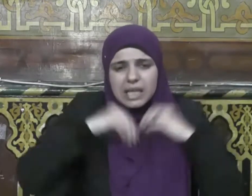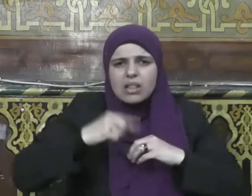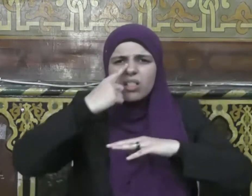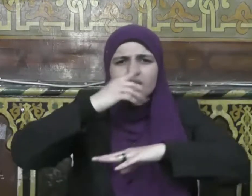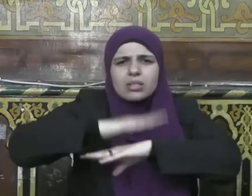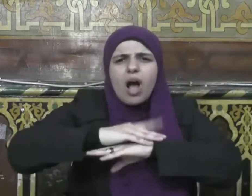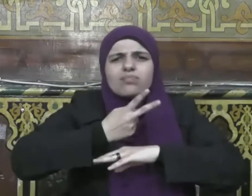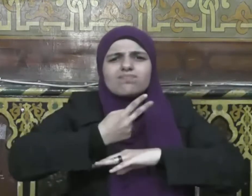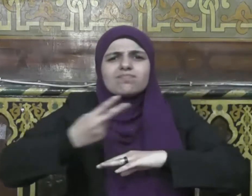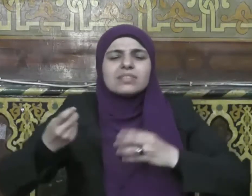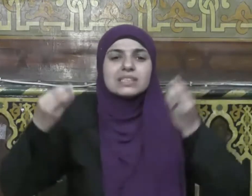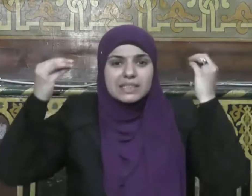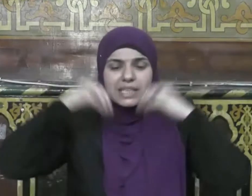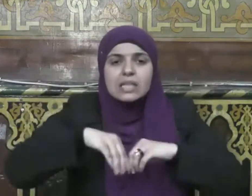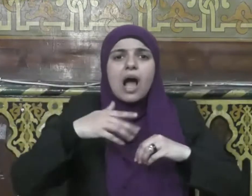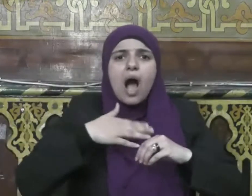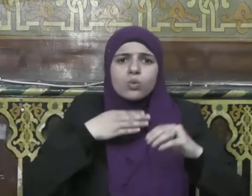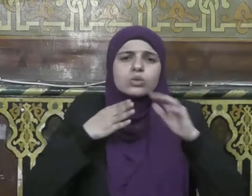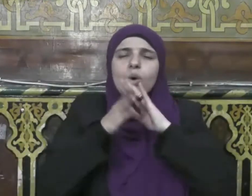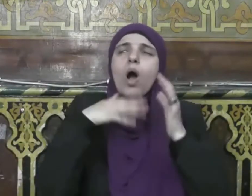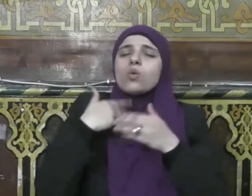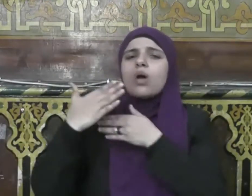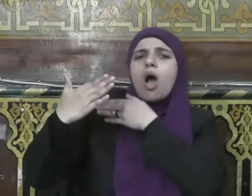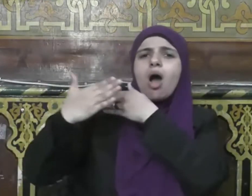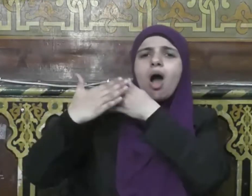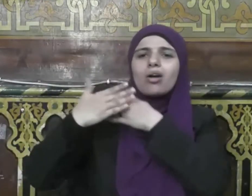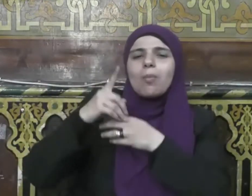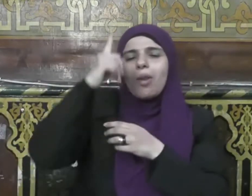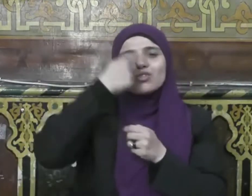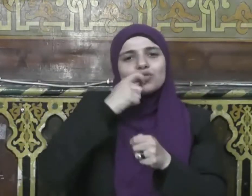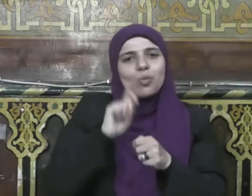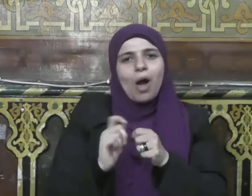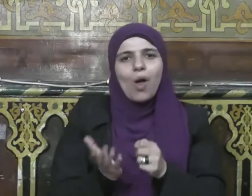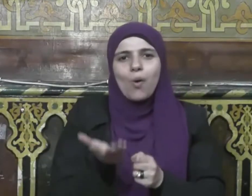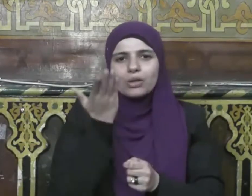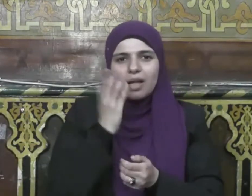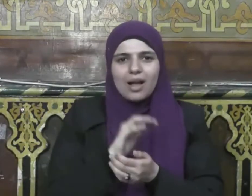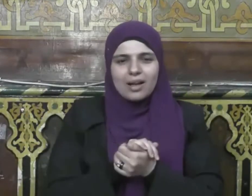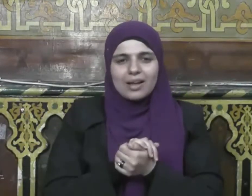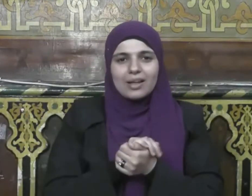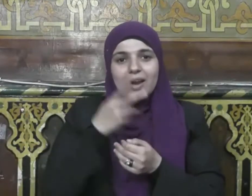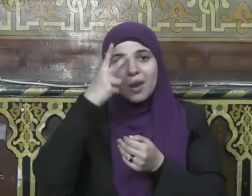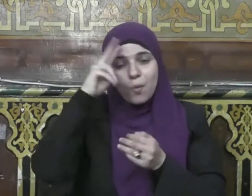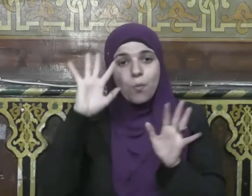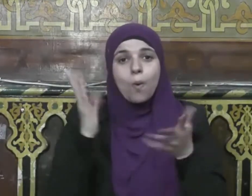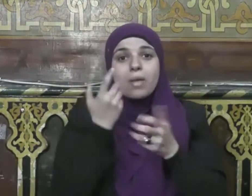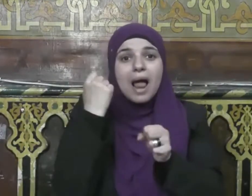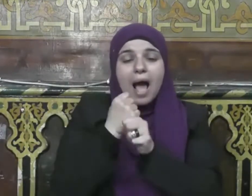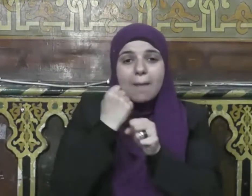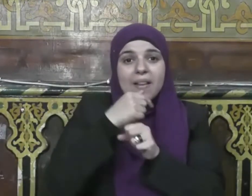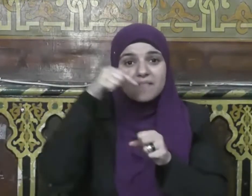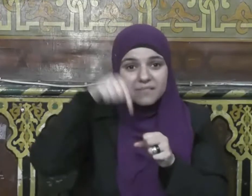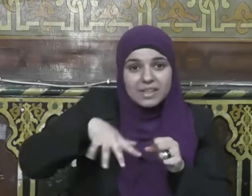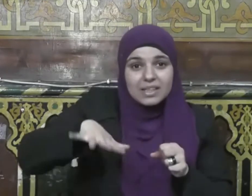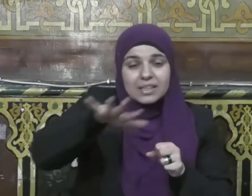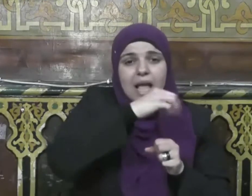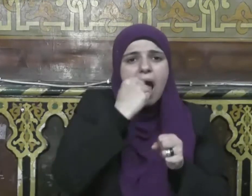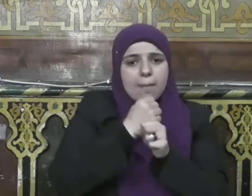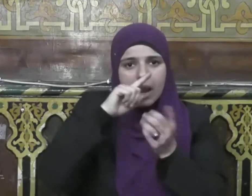ومن الأمور التي يجب أن نحرص عليها في إحياء العشر الأواخر من